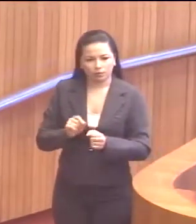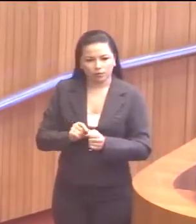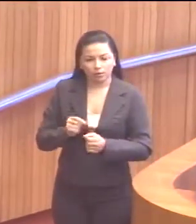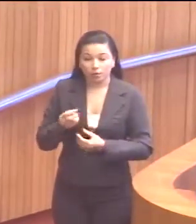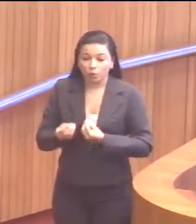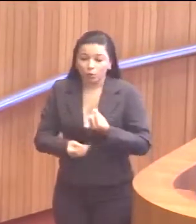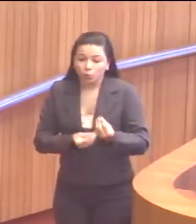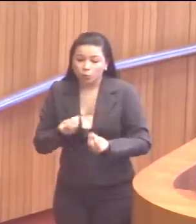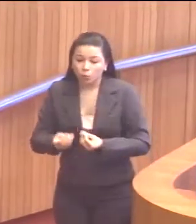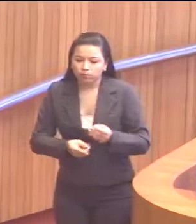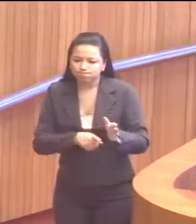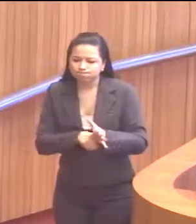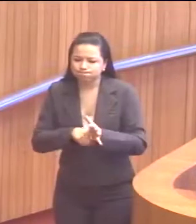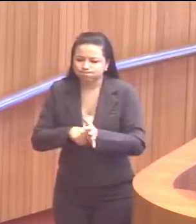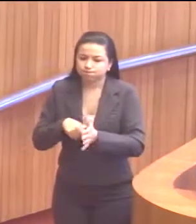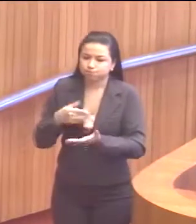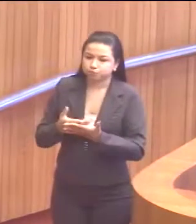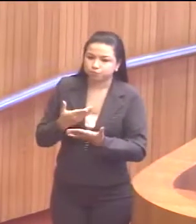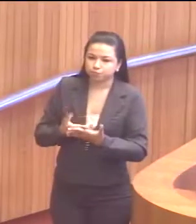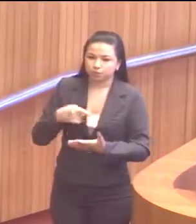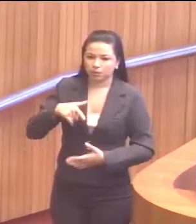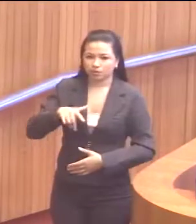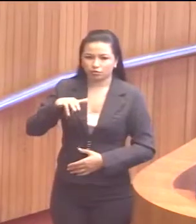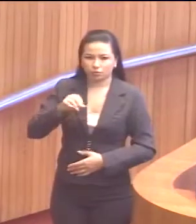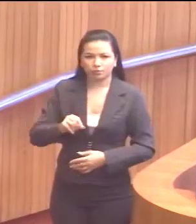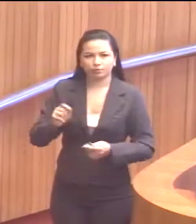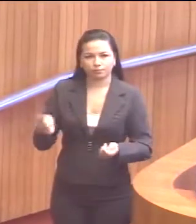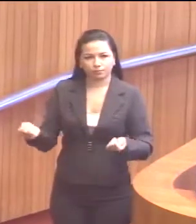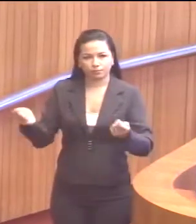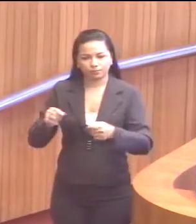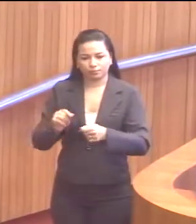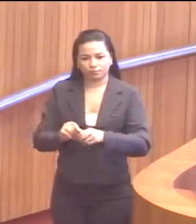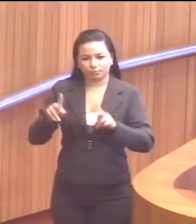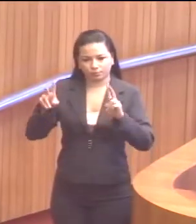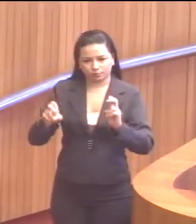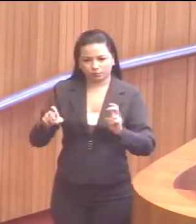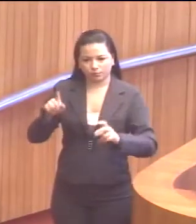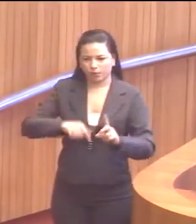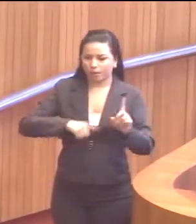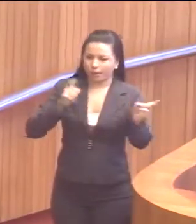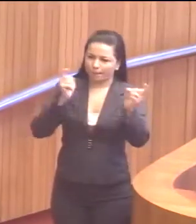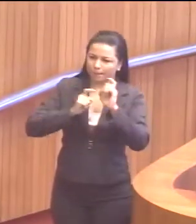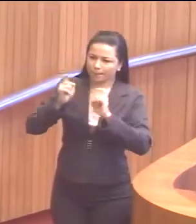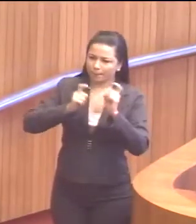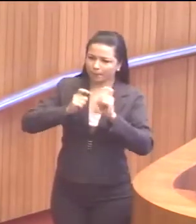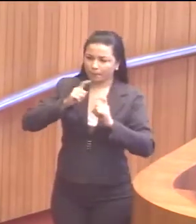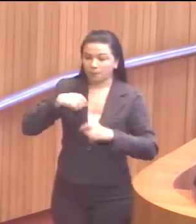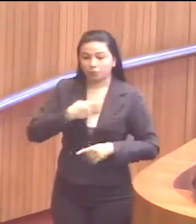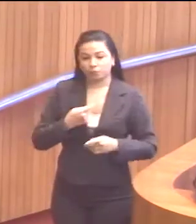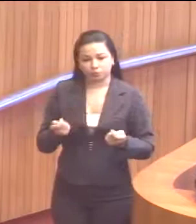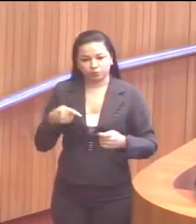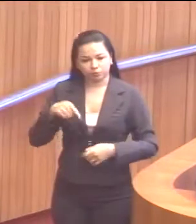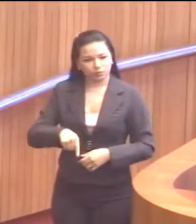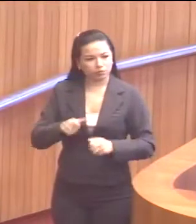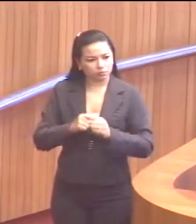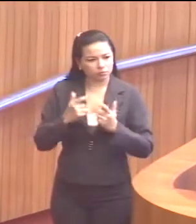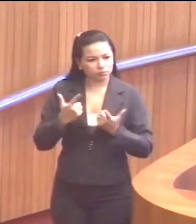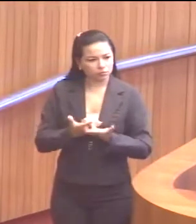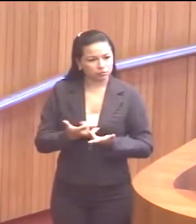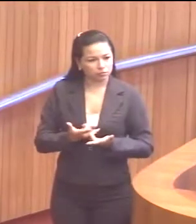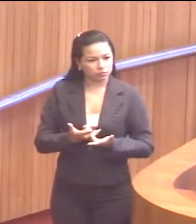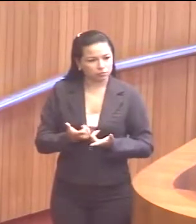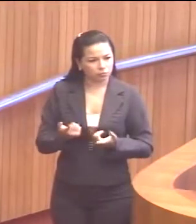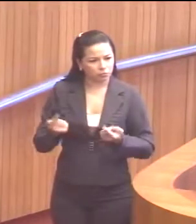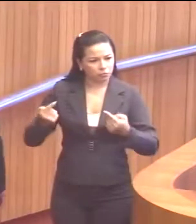saber que medida legislativa poderia ser adotada em relação a isso. Eu acho que é uma preocupação que a gente pode trazer para esta casa. Porque a